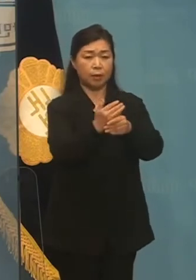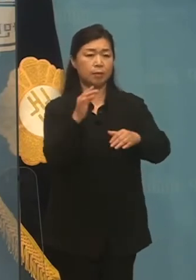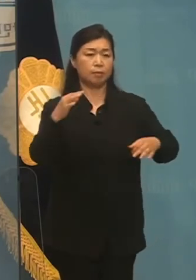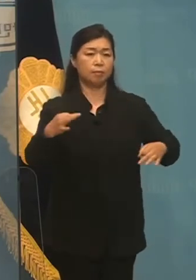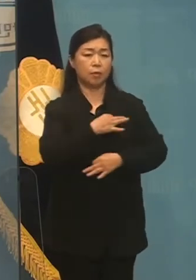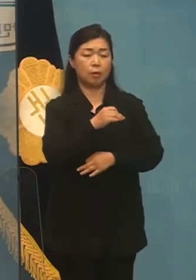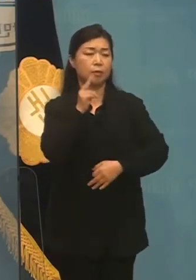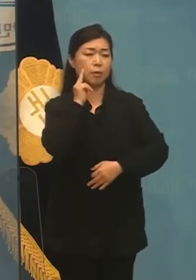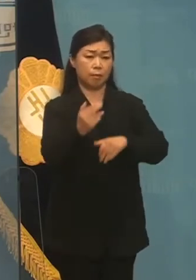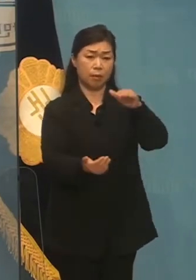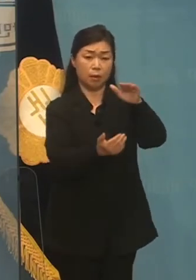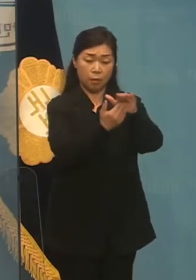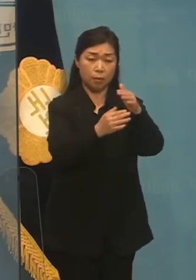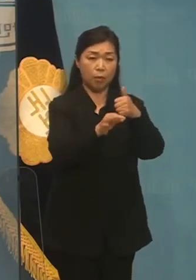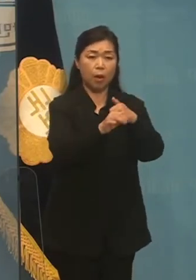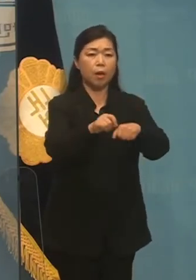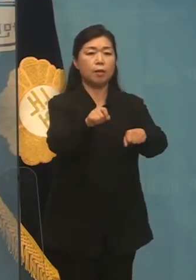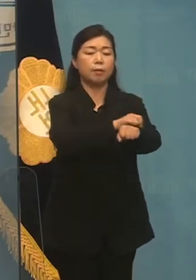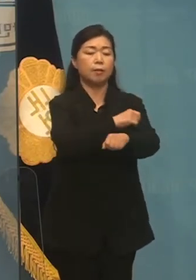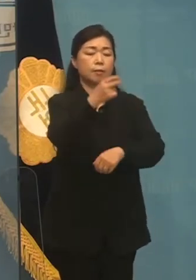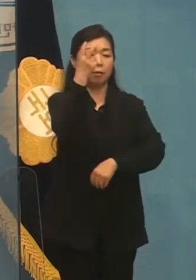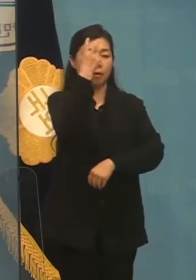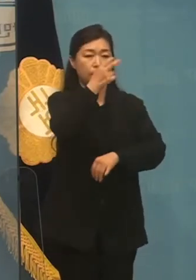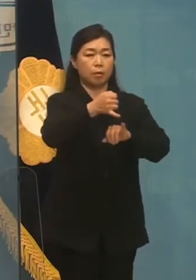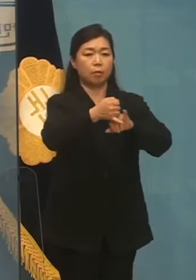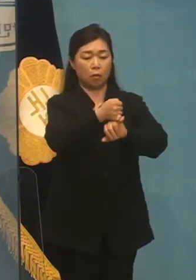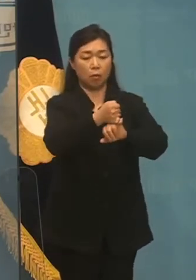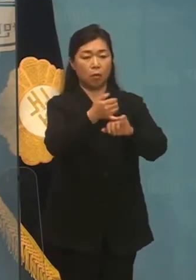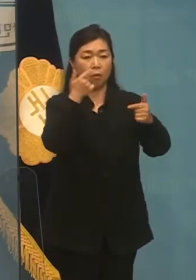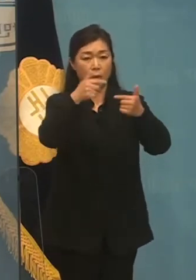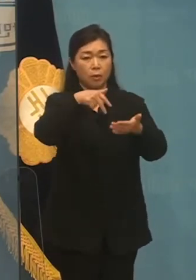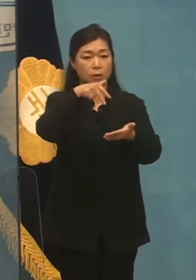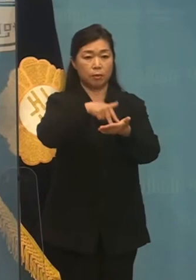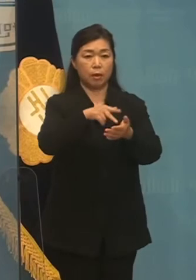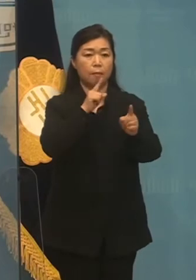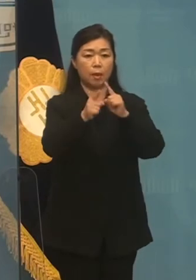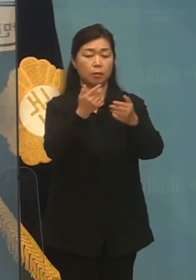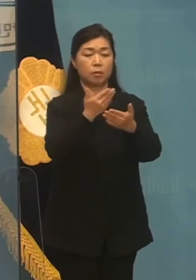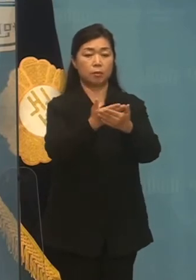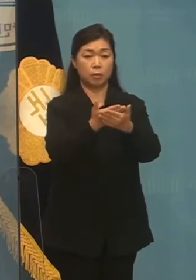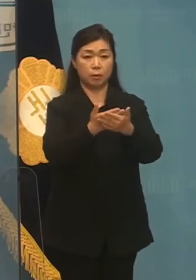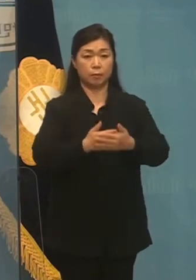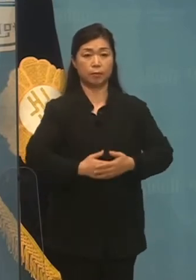단호하다면 특검에 대한 입장을 명확히 밝혀야 할 것입니다.